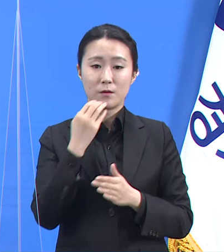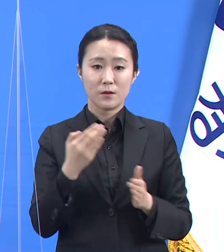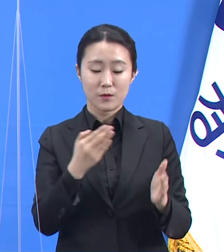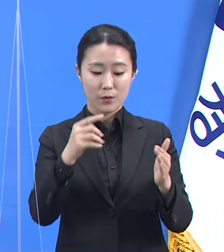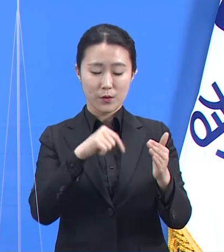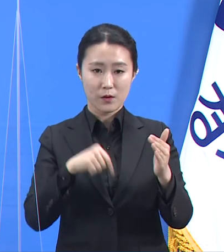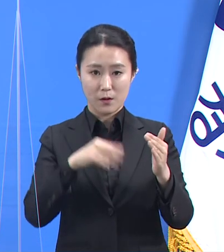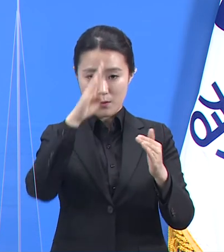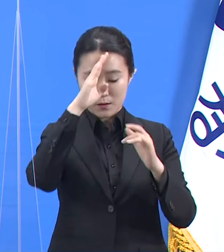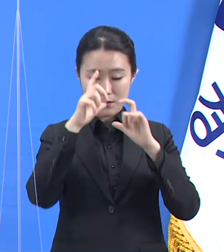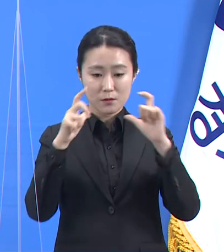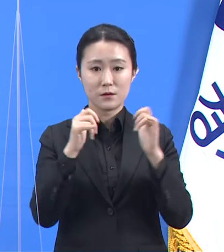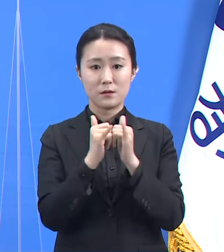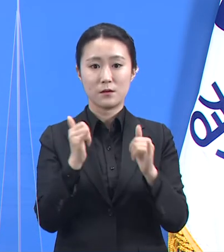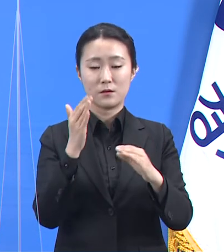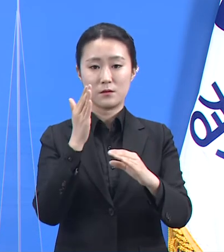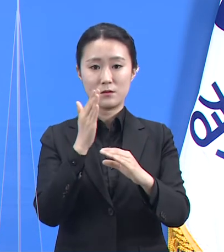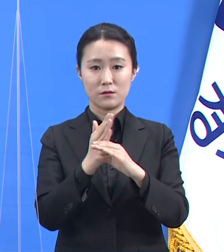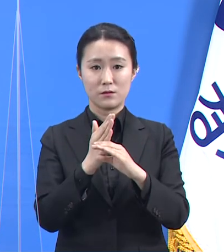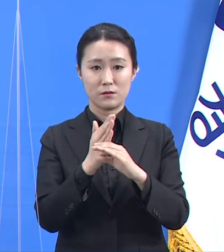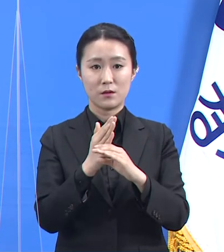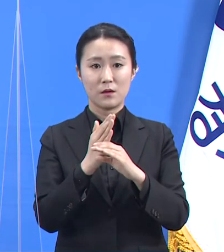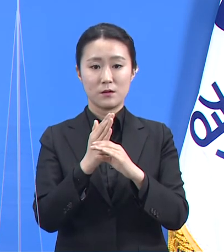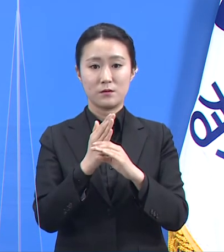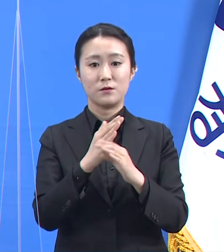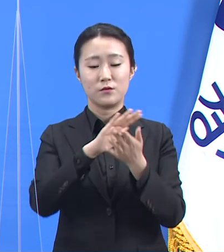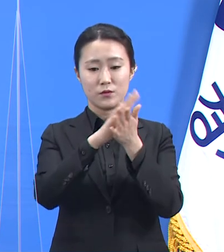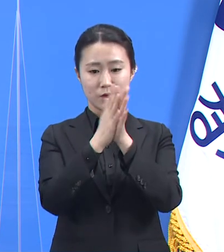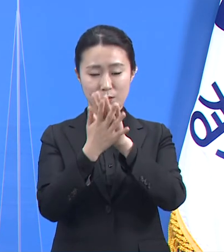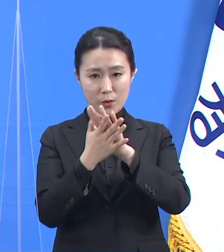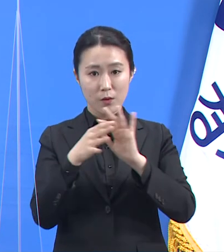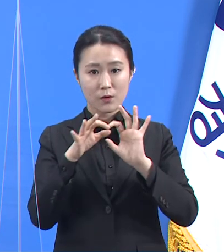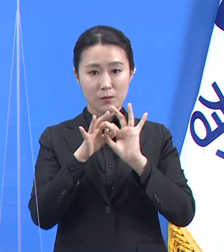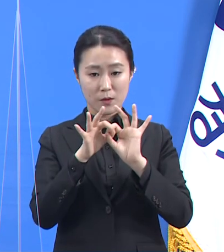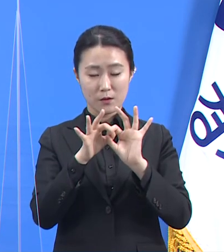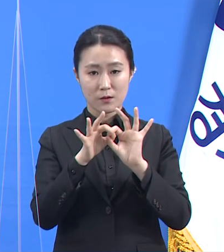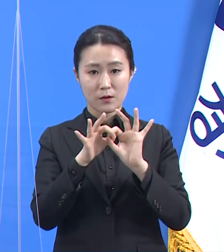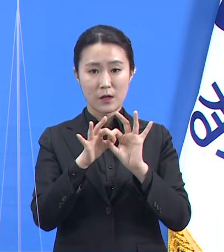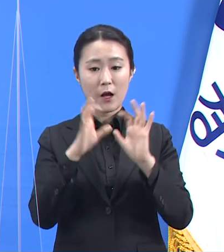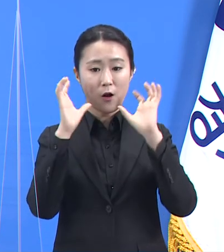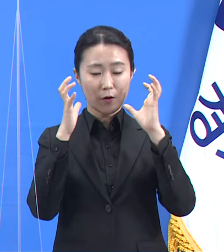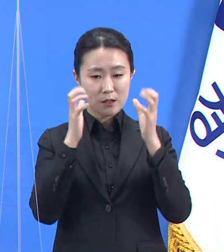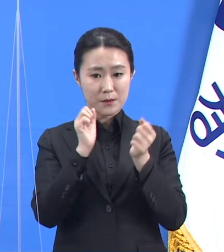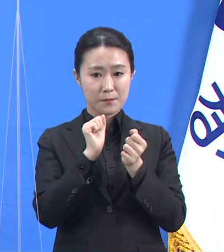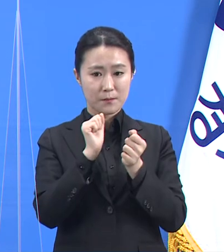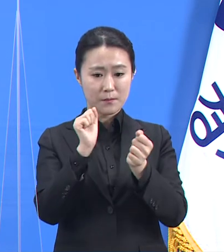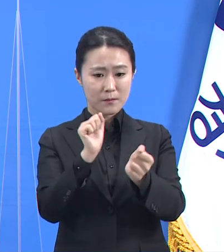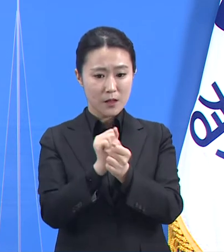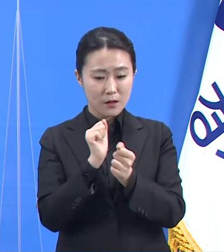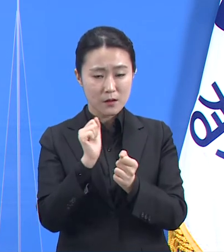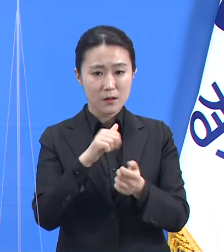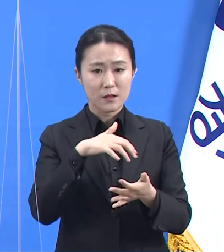어린이집 유치원 관련 아동은 316명이고 교직원은